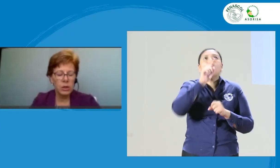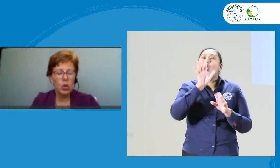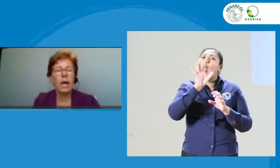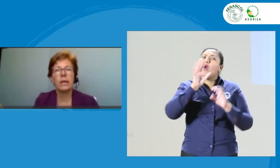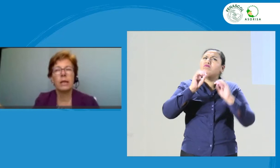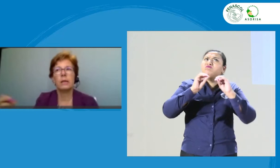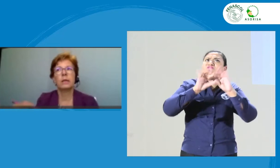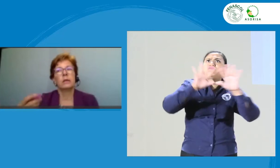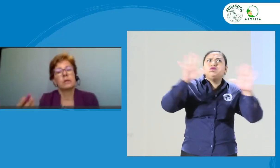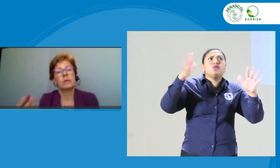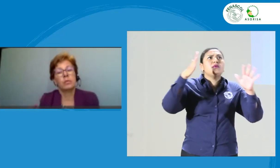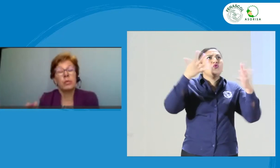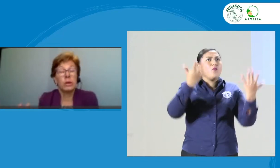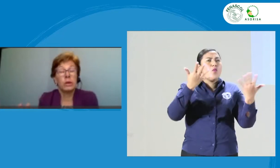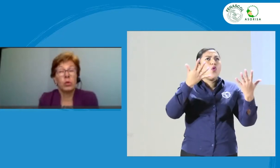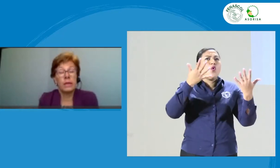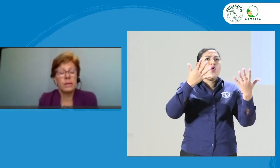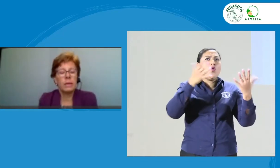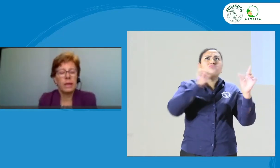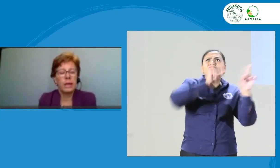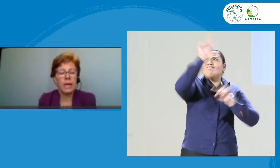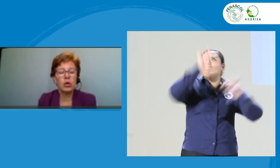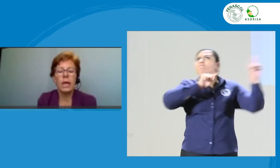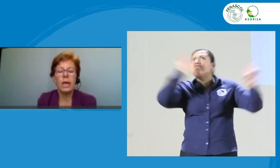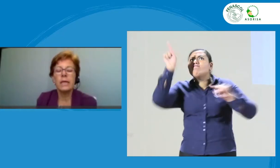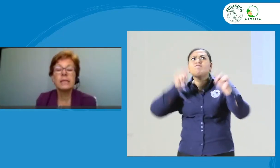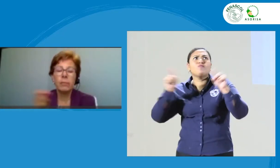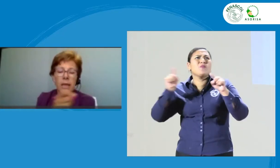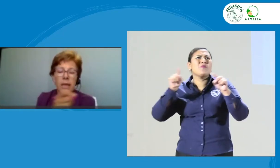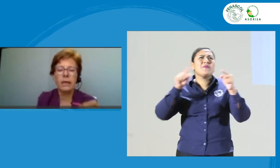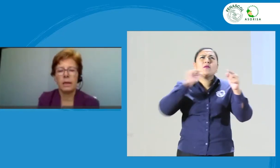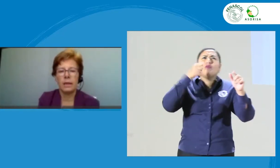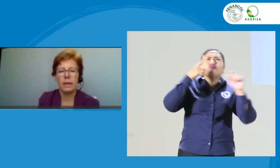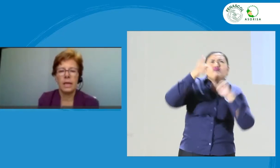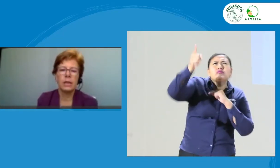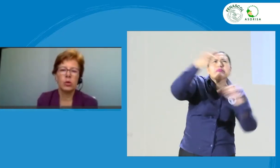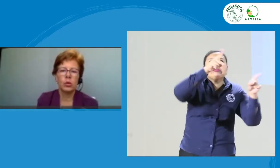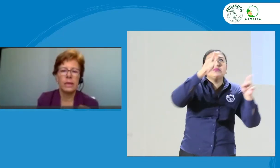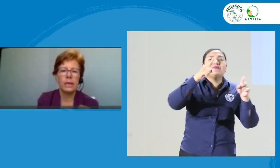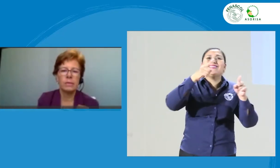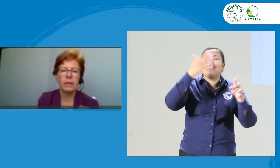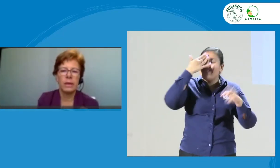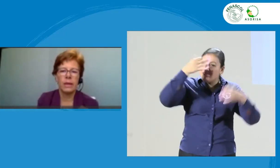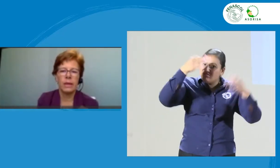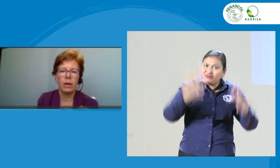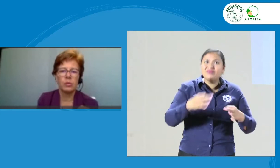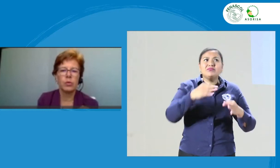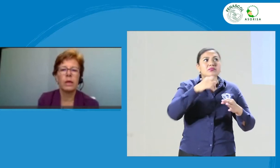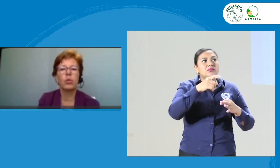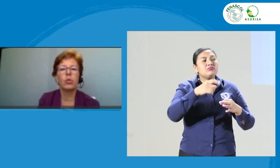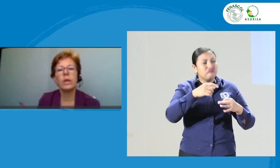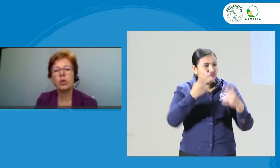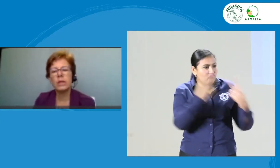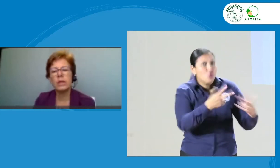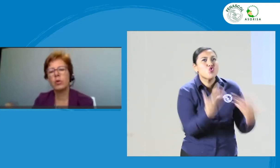eso a los lugares más apartados y se miren las realidades de los lugares más apartados, porque unas son las